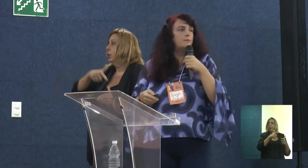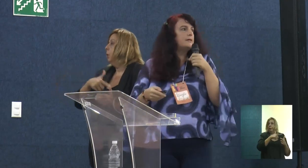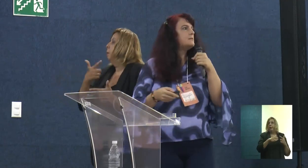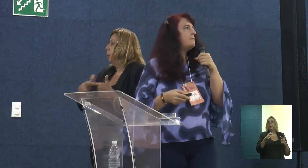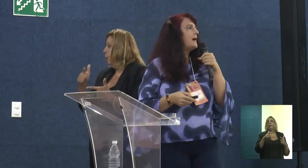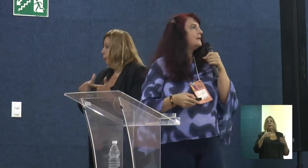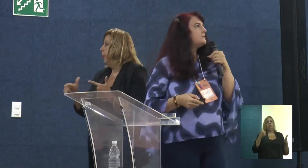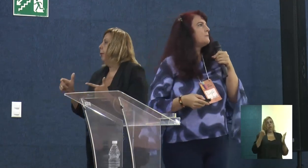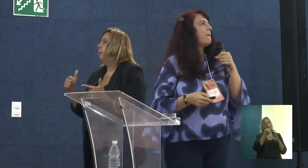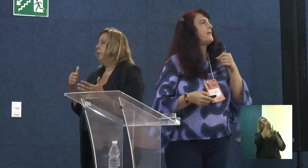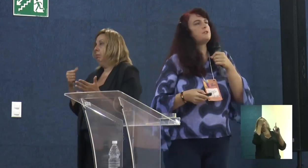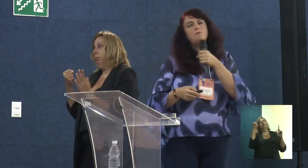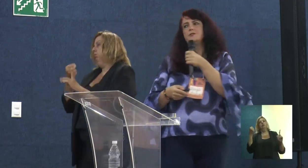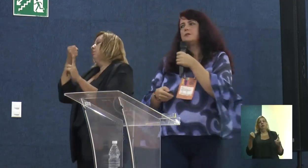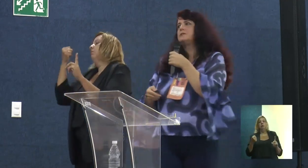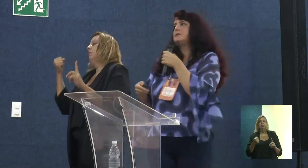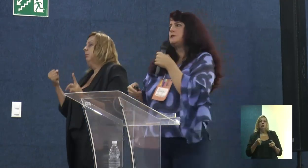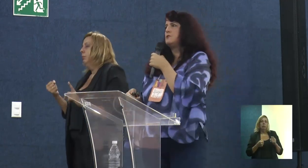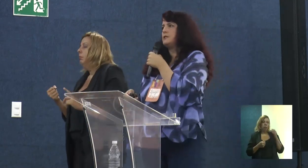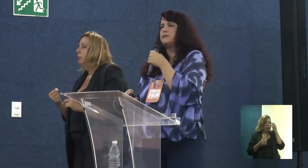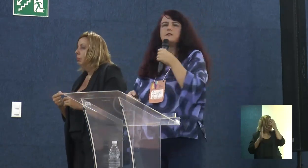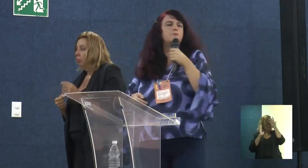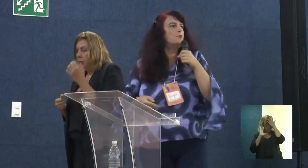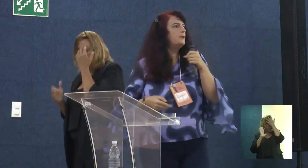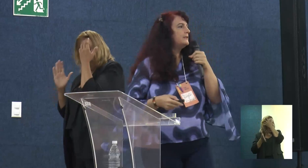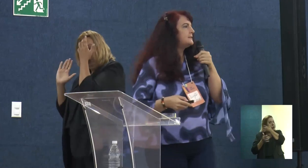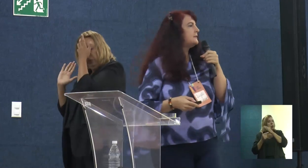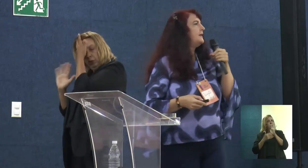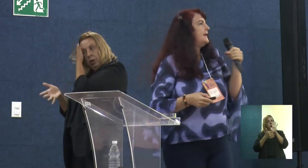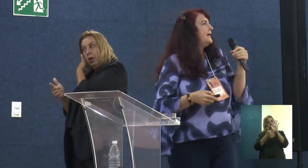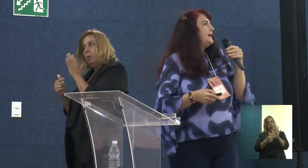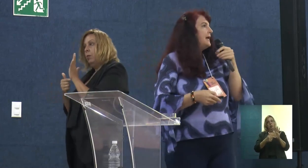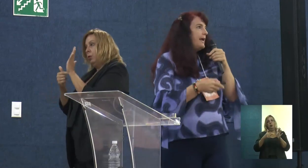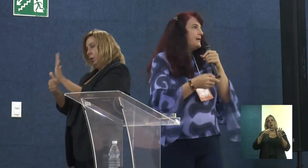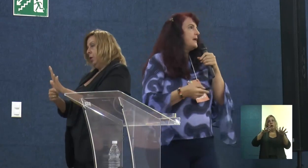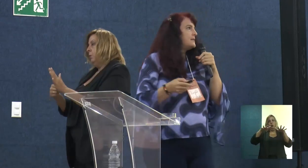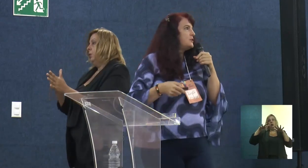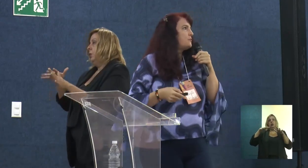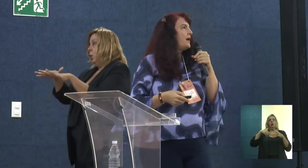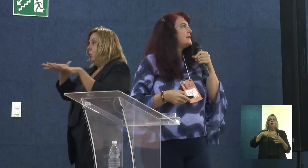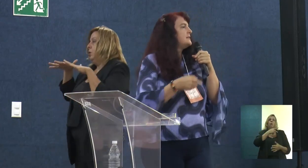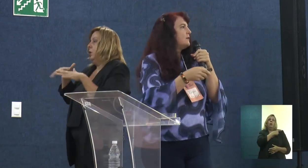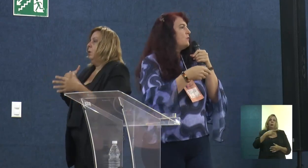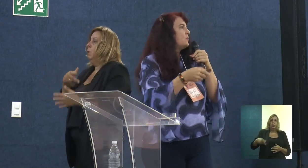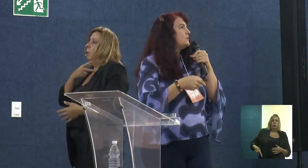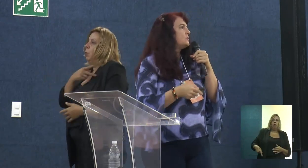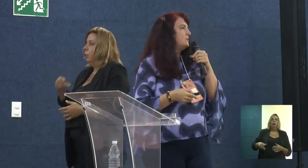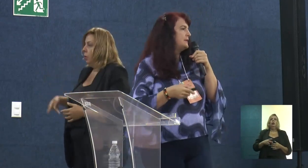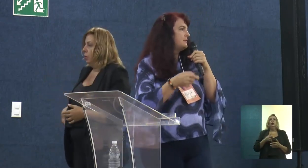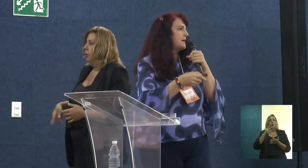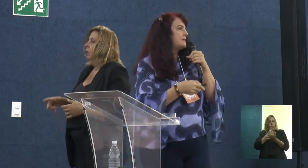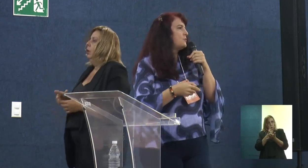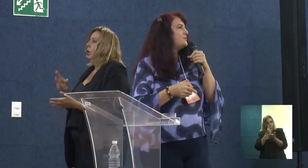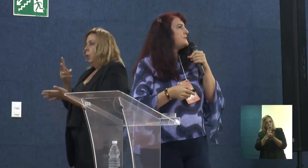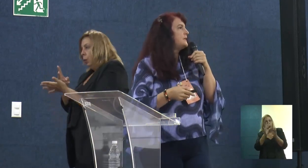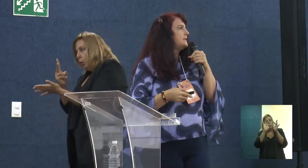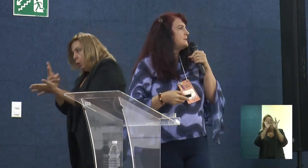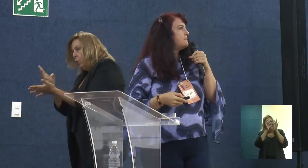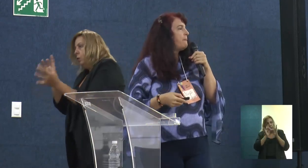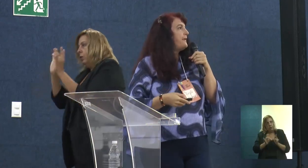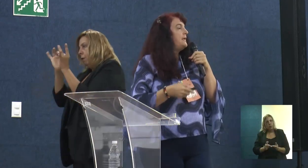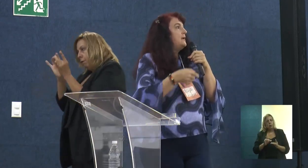causam muito mais impactos. Já mostramos isso em audiências públicas. Aí, gente faz, continuando as